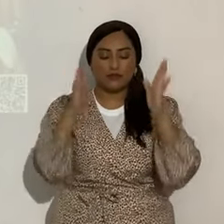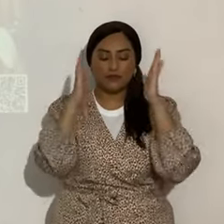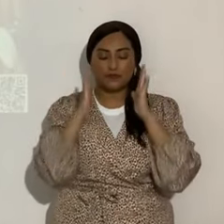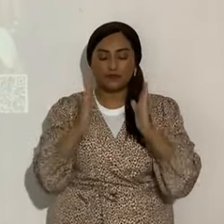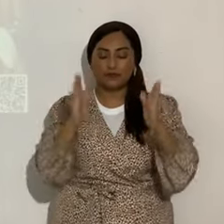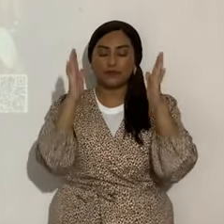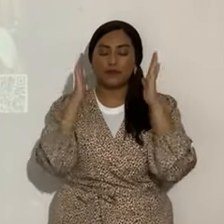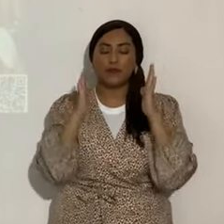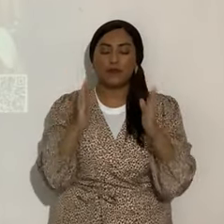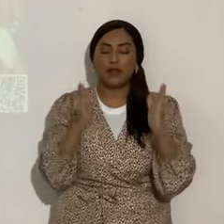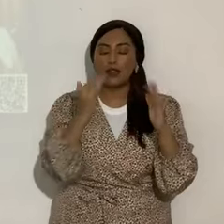Ismael Israel,